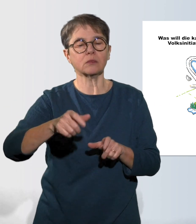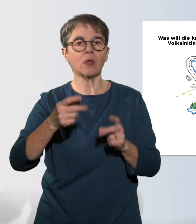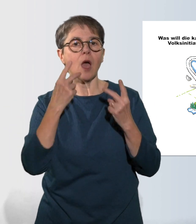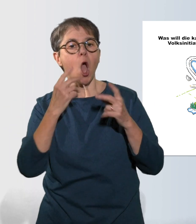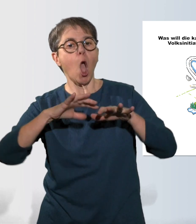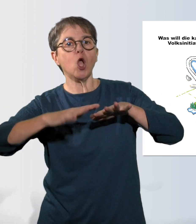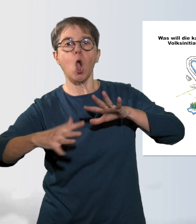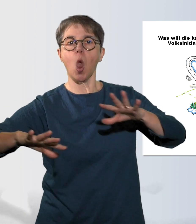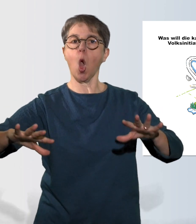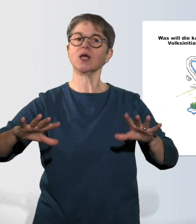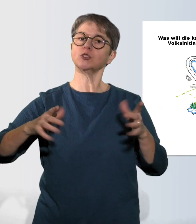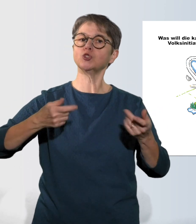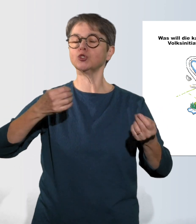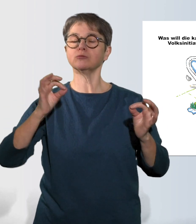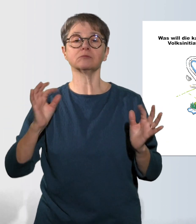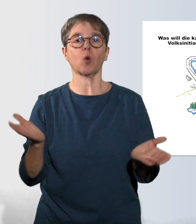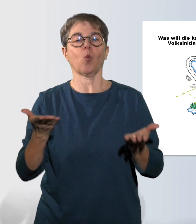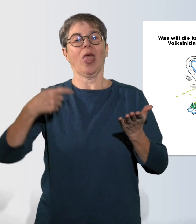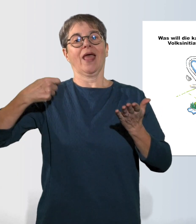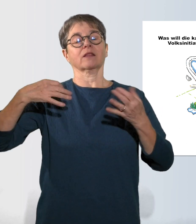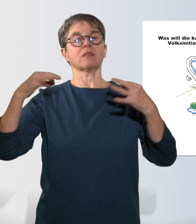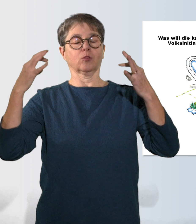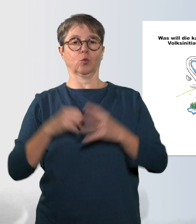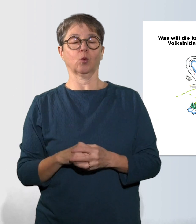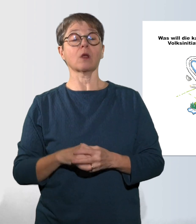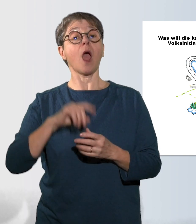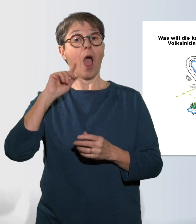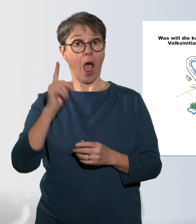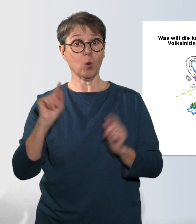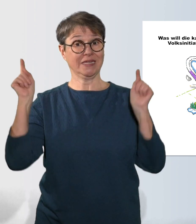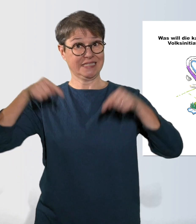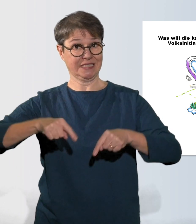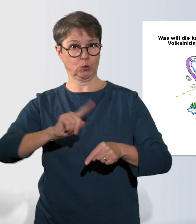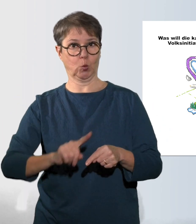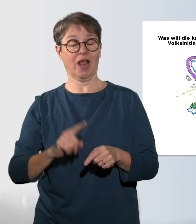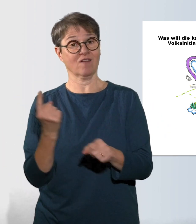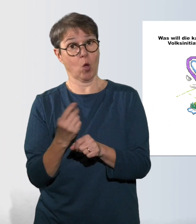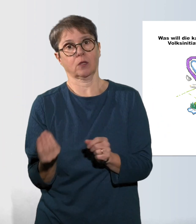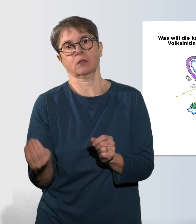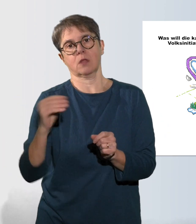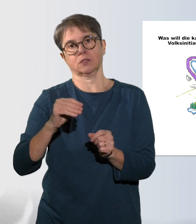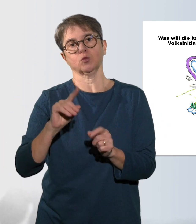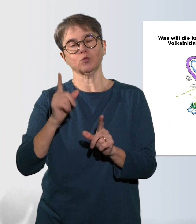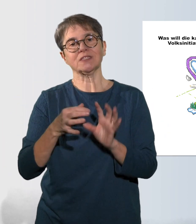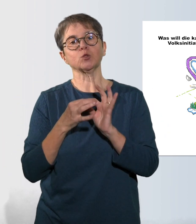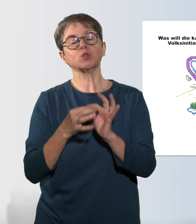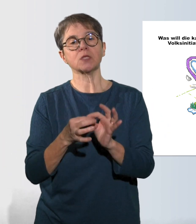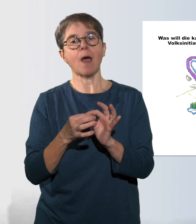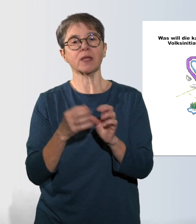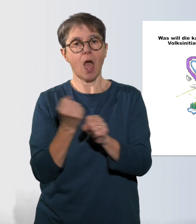Zürichsee fordert die Volksinitiative zudem, dass in Zusammenarbeit mit den betroffenen Gemeinden bis 2050 ein durchgehender